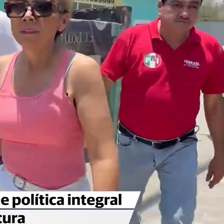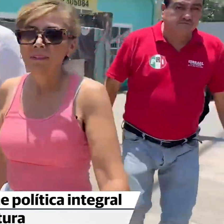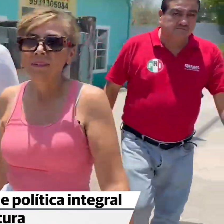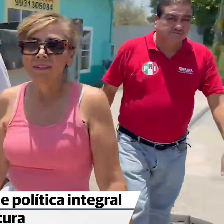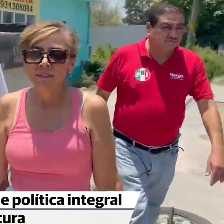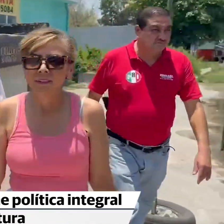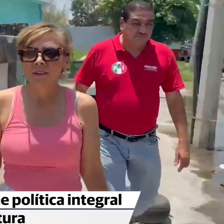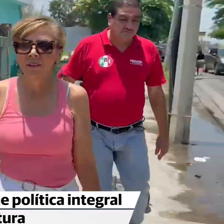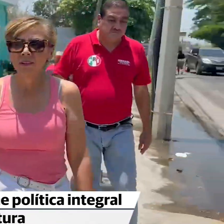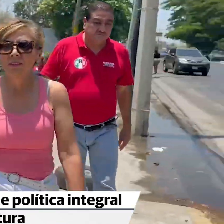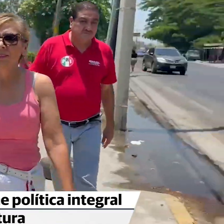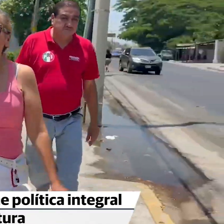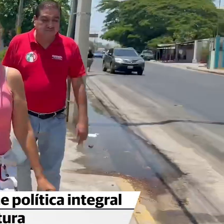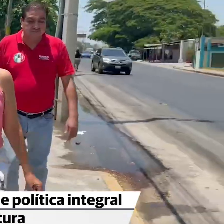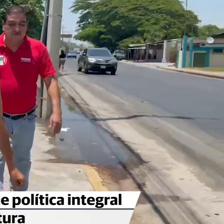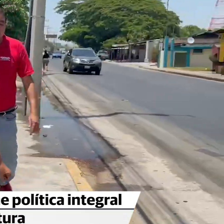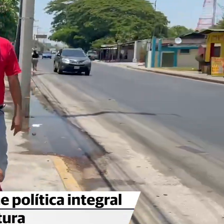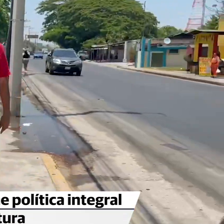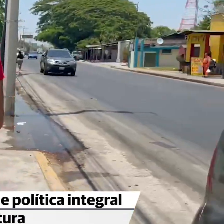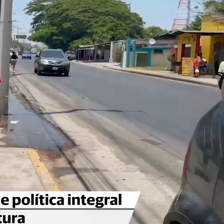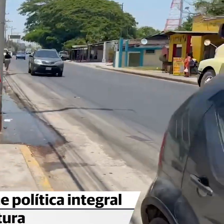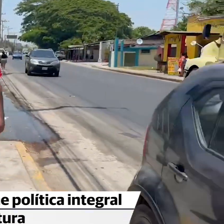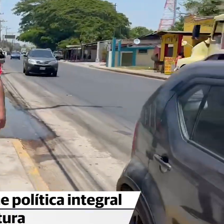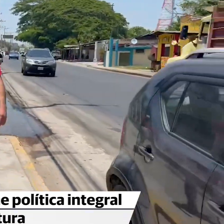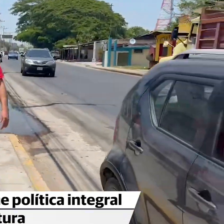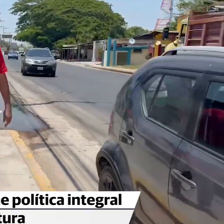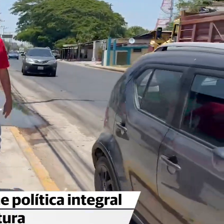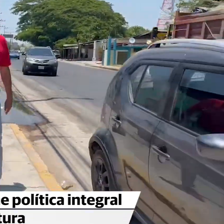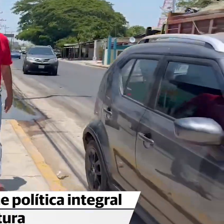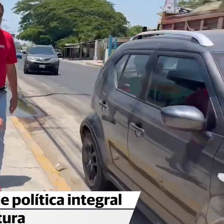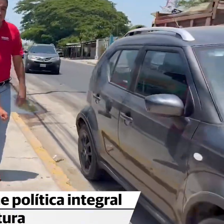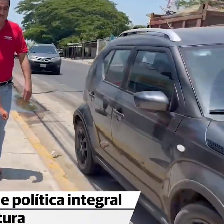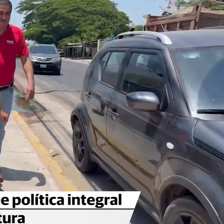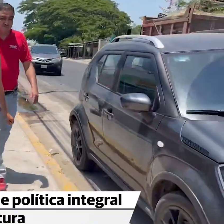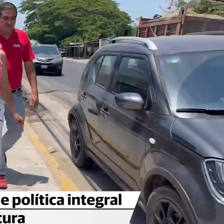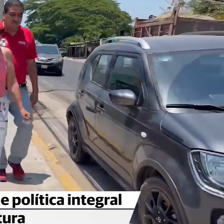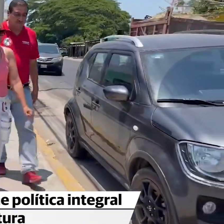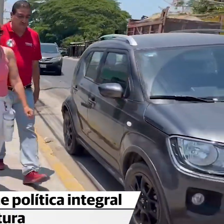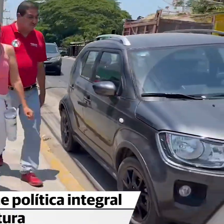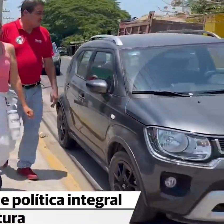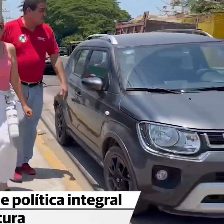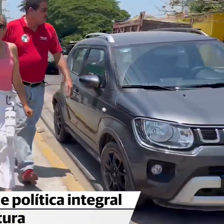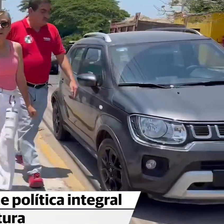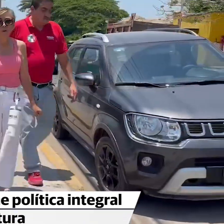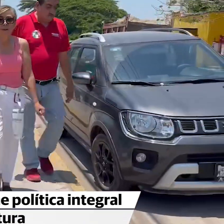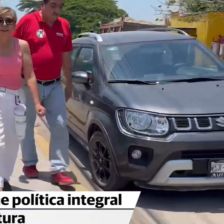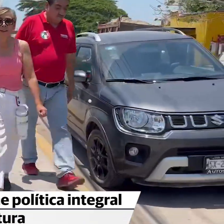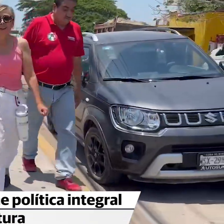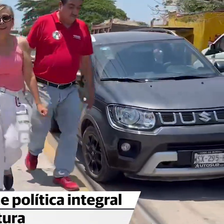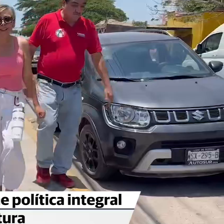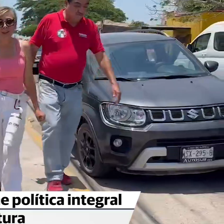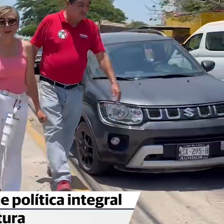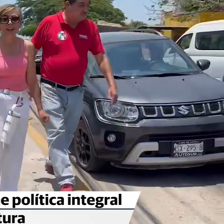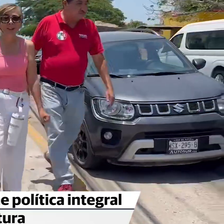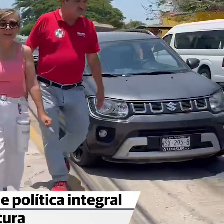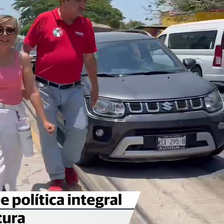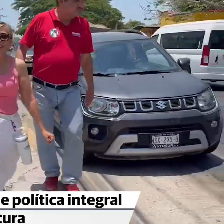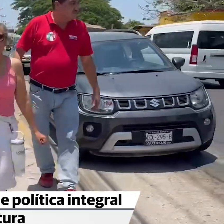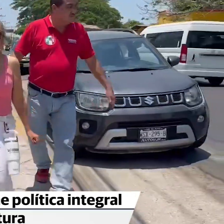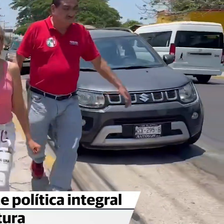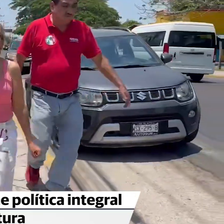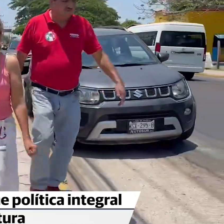La candidata del PRI y PAN a la gubernatura de Tabasco, Lorena Borregar, aseguró que de ganar las elecciones este 2 de junio,